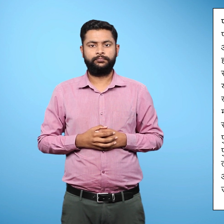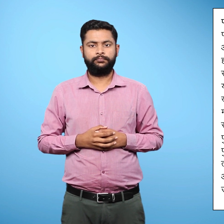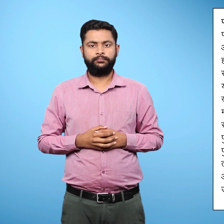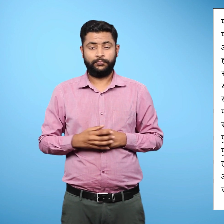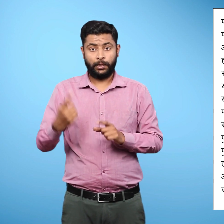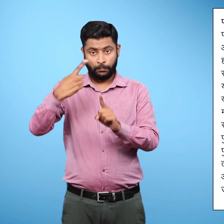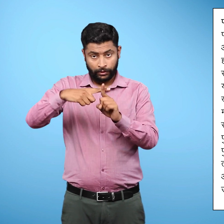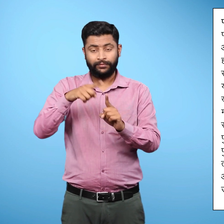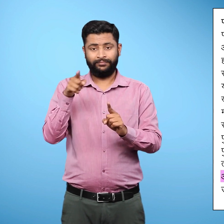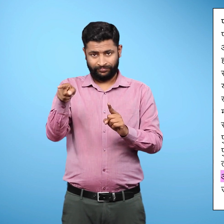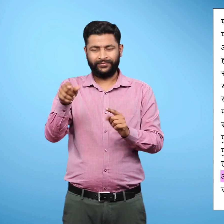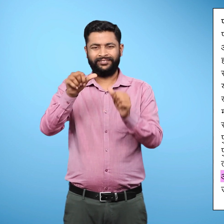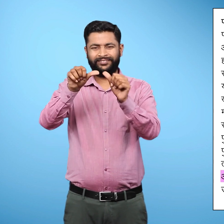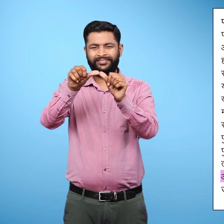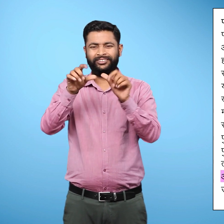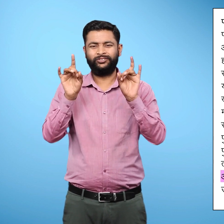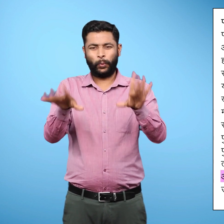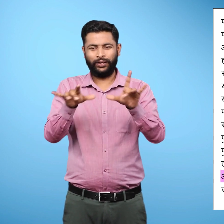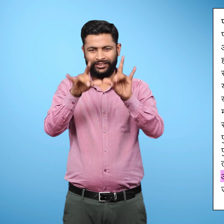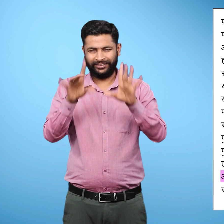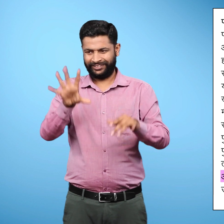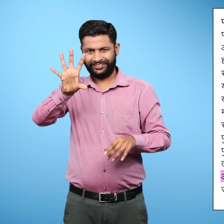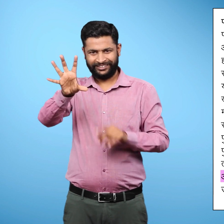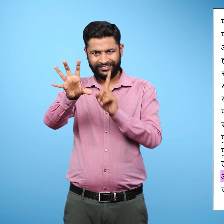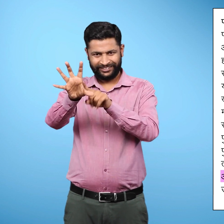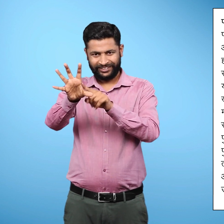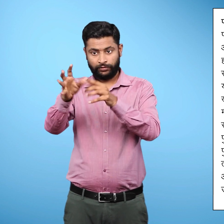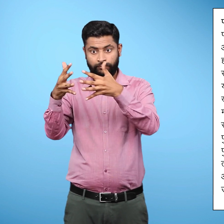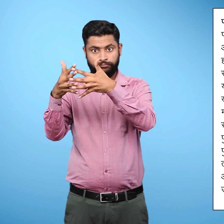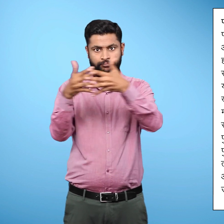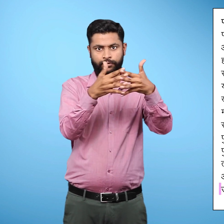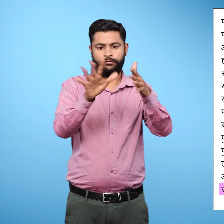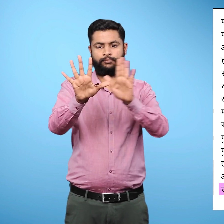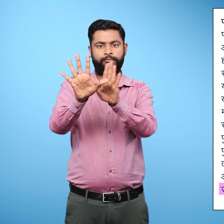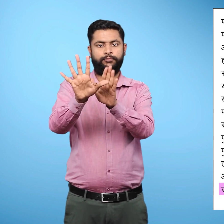एवं आस्ट्रेलिया का पश्चिमी पठार इस प्रकार के उदाहरण